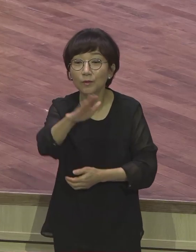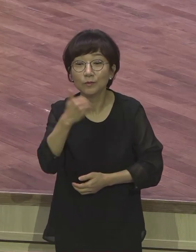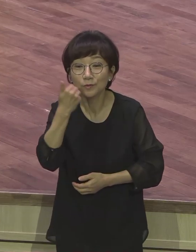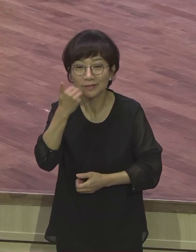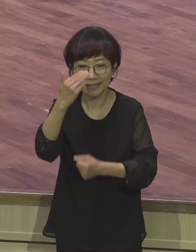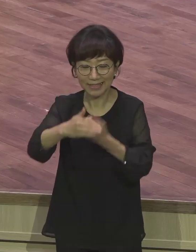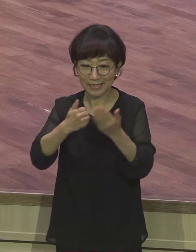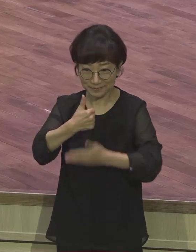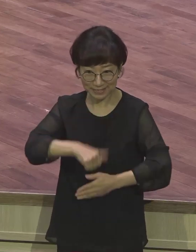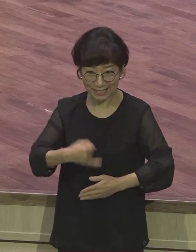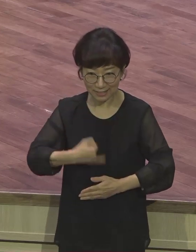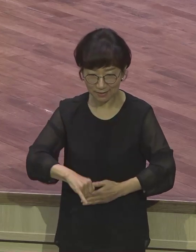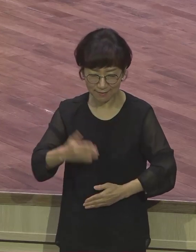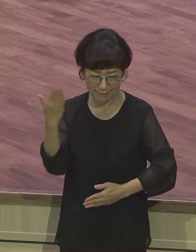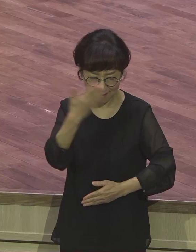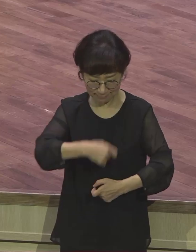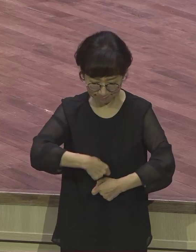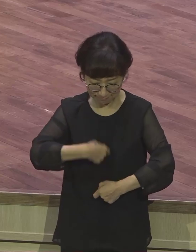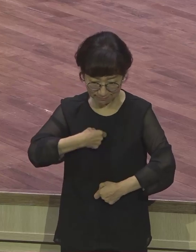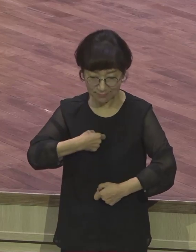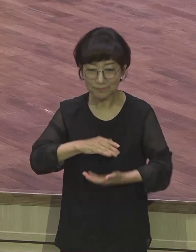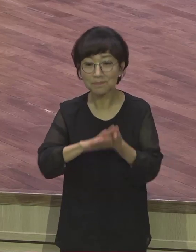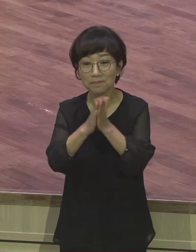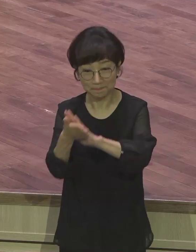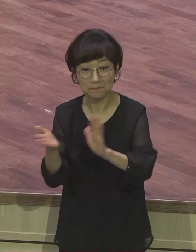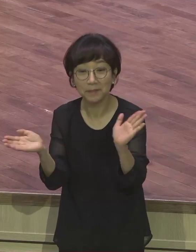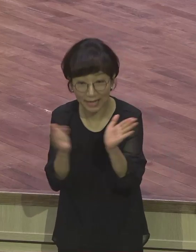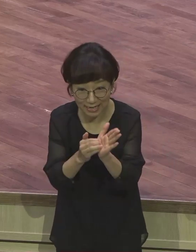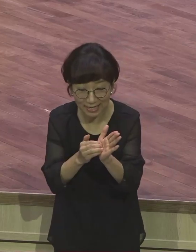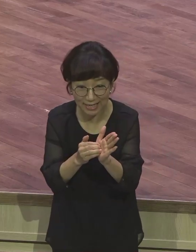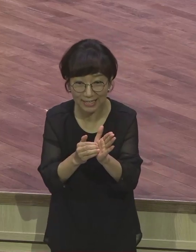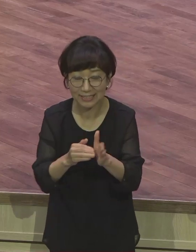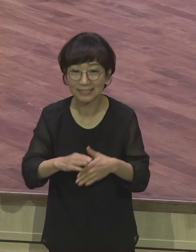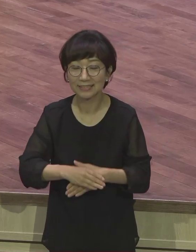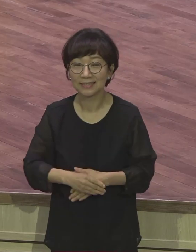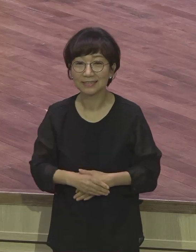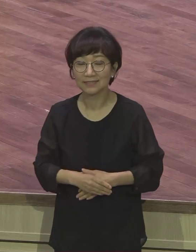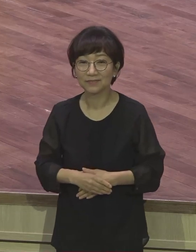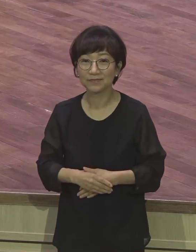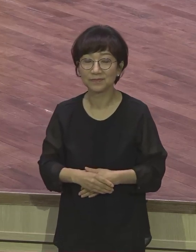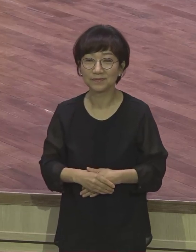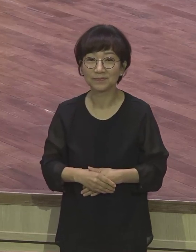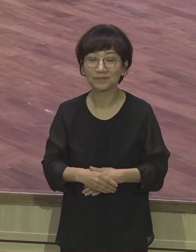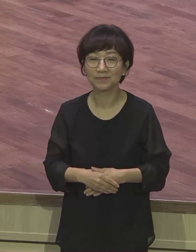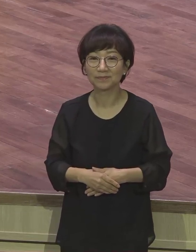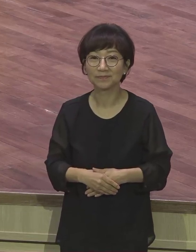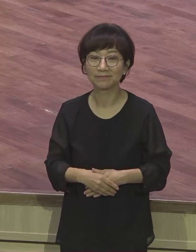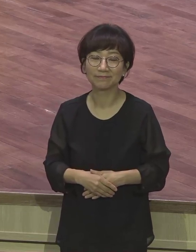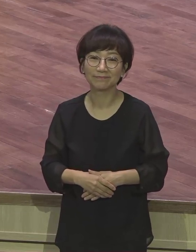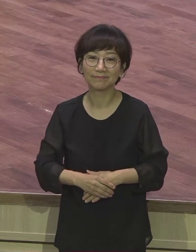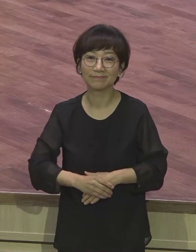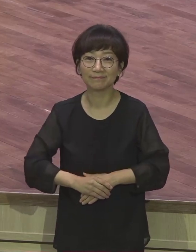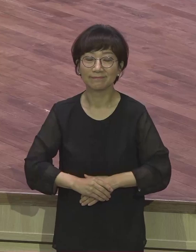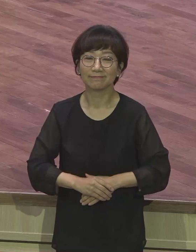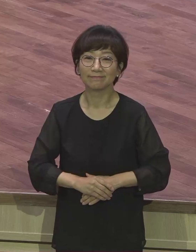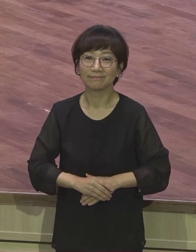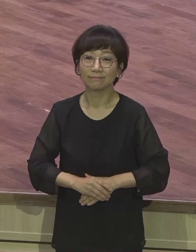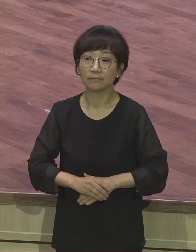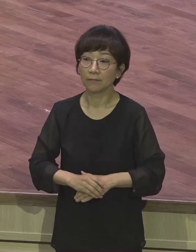아멘. 그래서 하나님께서 어렵다 하셨는데 더 말할 필요가 뭐 있냐. 하나님이 나를